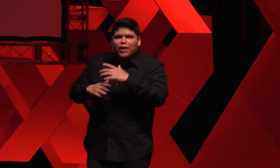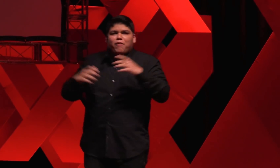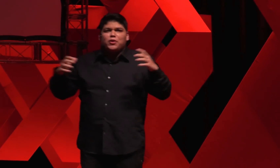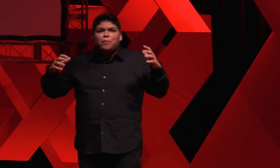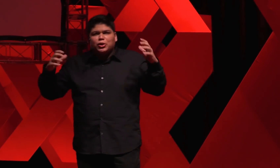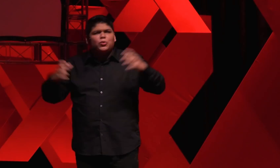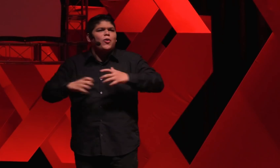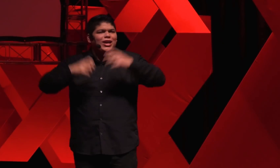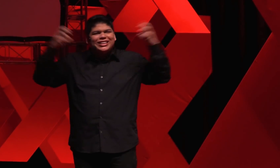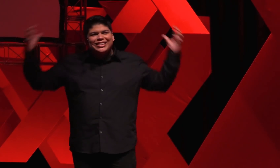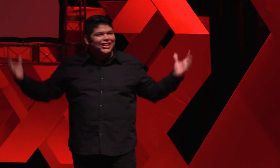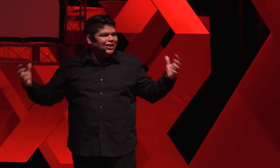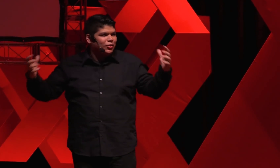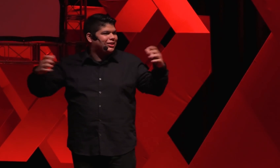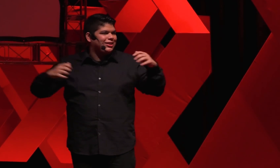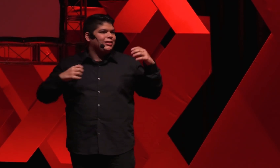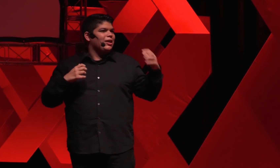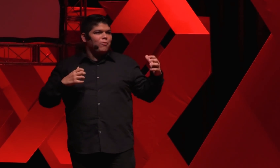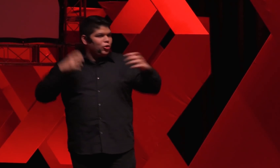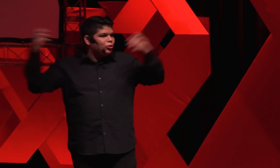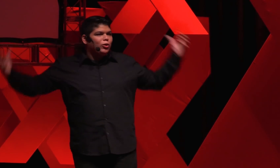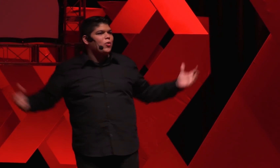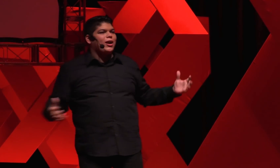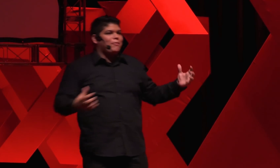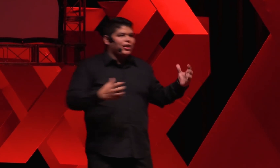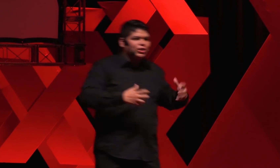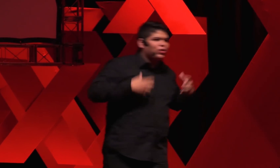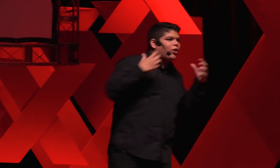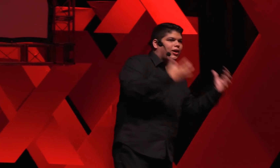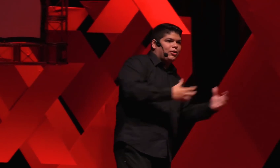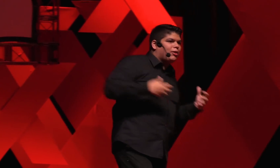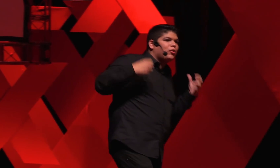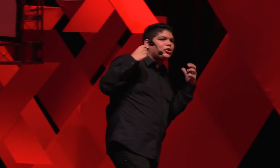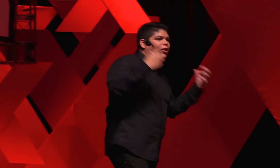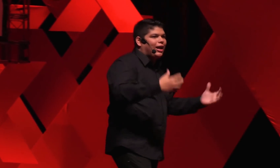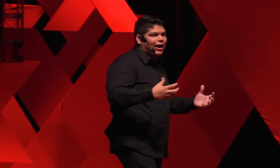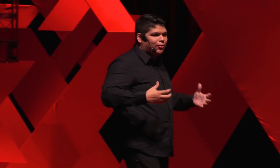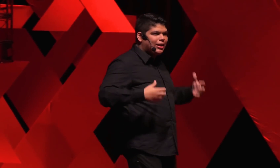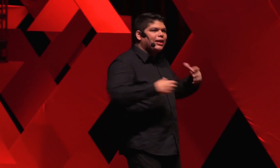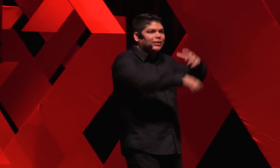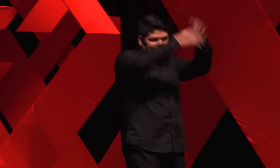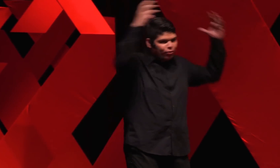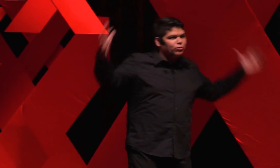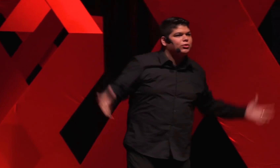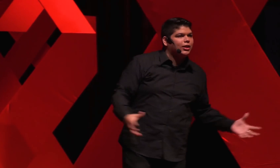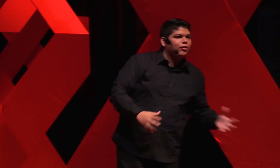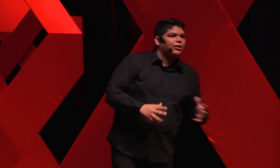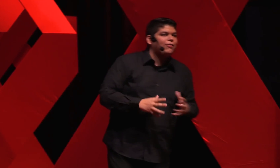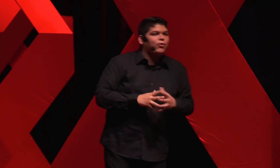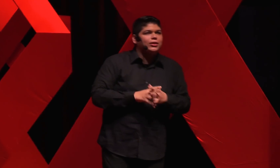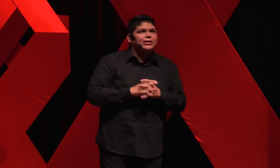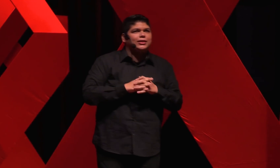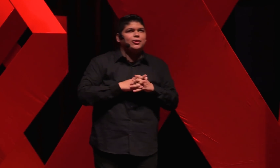ficava vendo o pessoal cantando, assim, muito loucamente, chorando, emocionado, encantado com tudo aquilo que estava acontecendo.